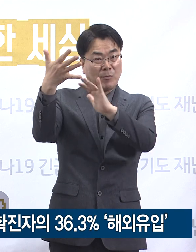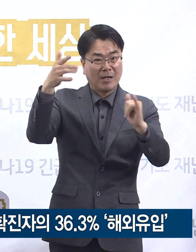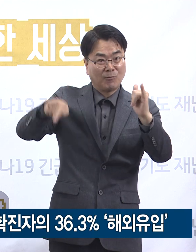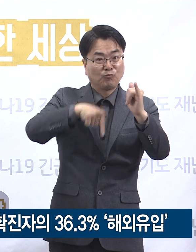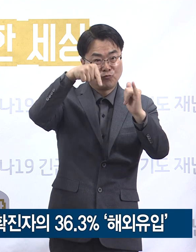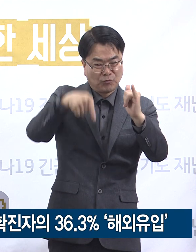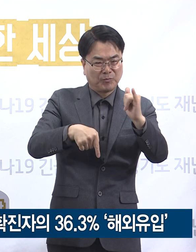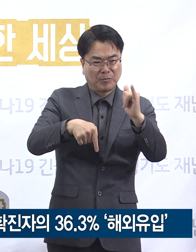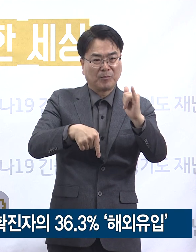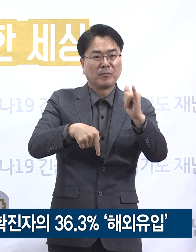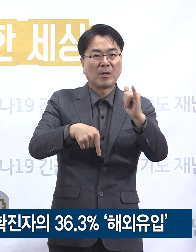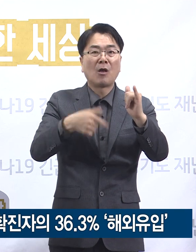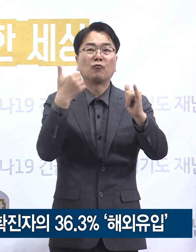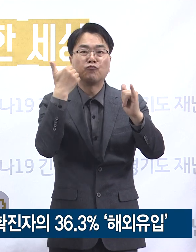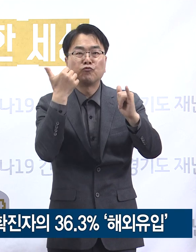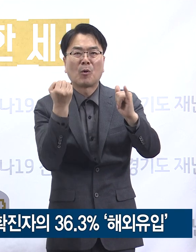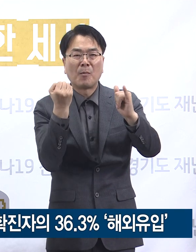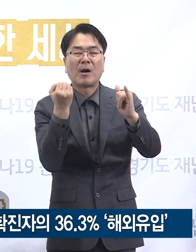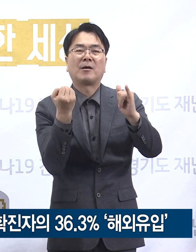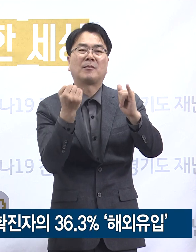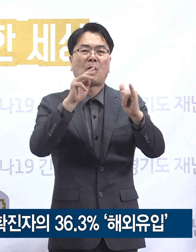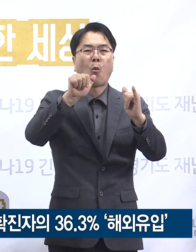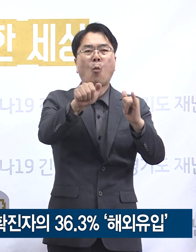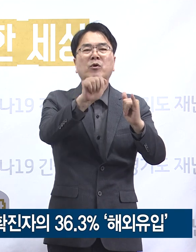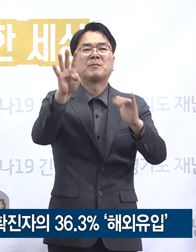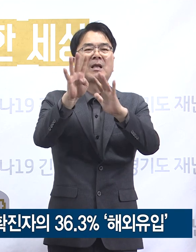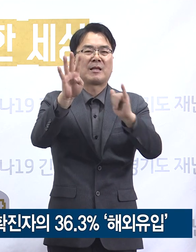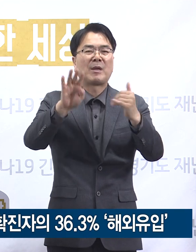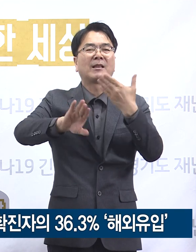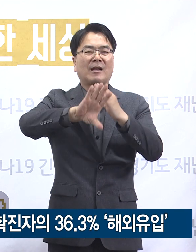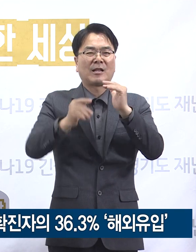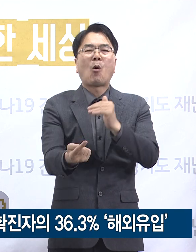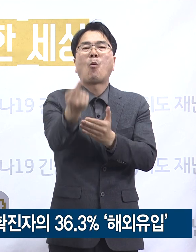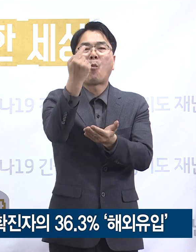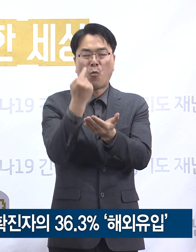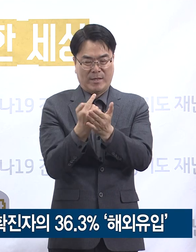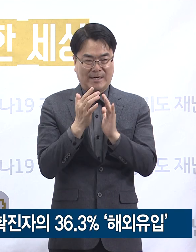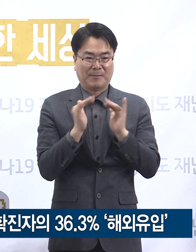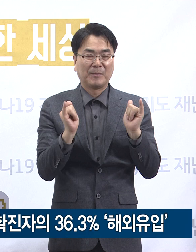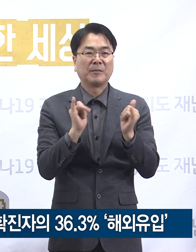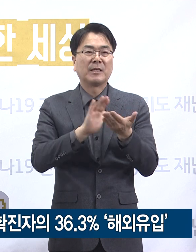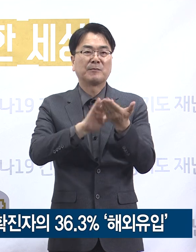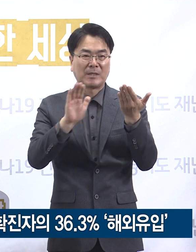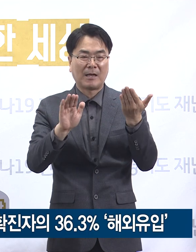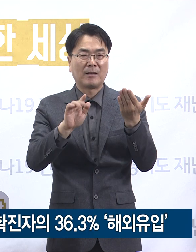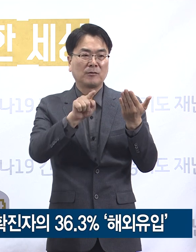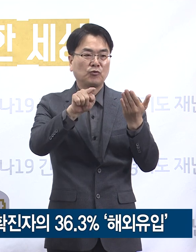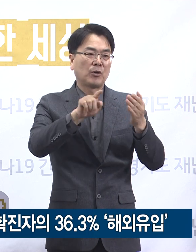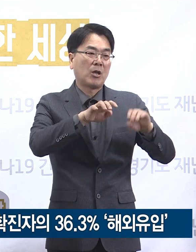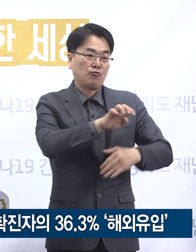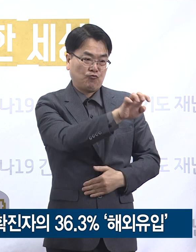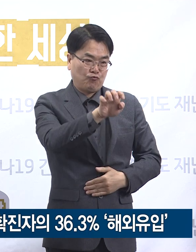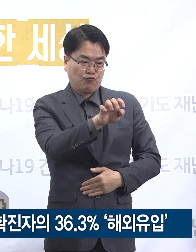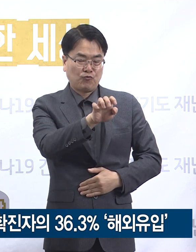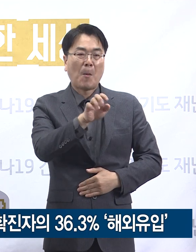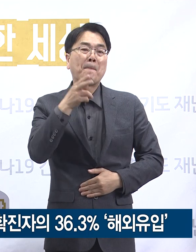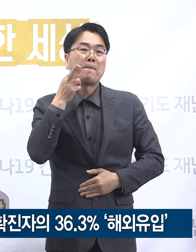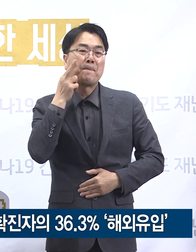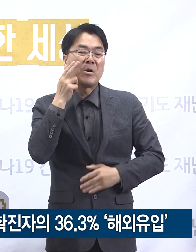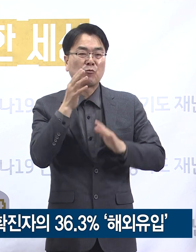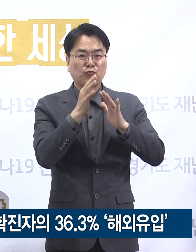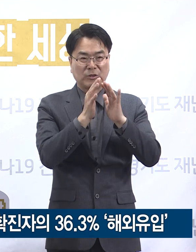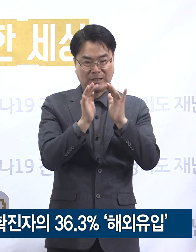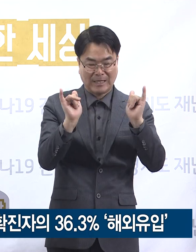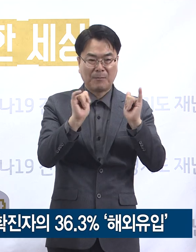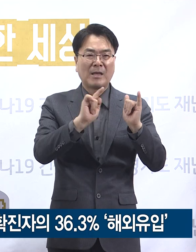36.3%에 해당하는 54명이 해외 입국자이며 이 중 유럽과 미국발 확진자가 87